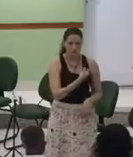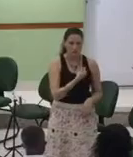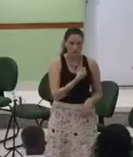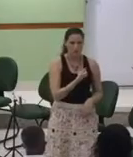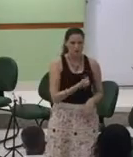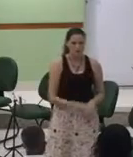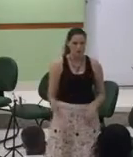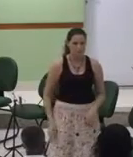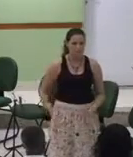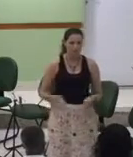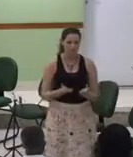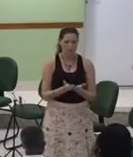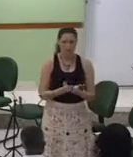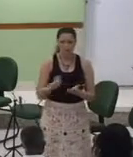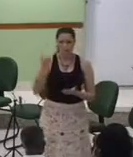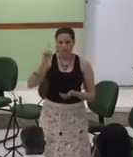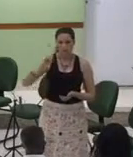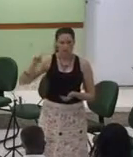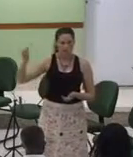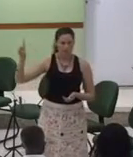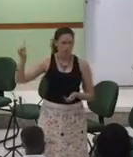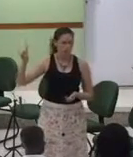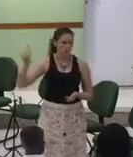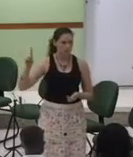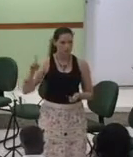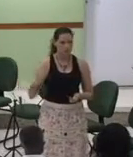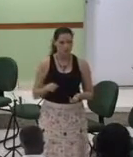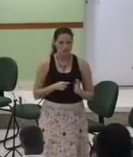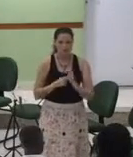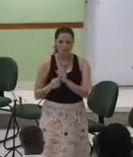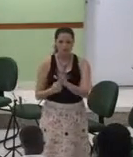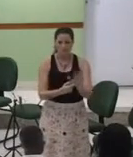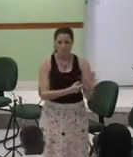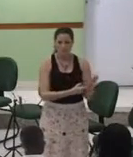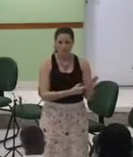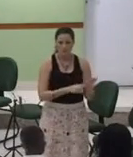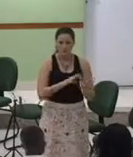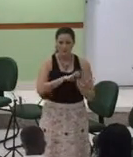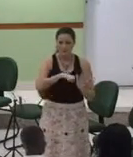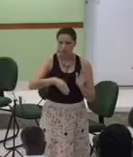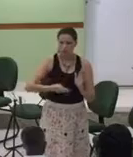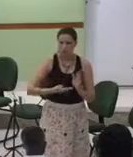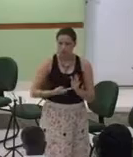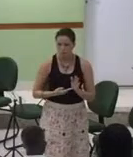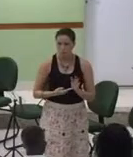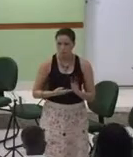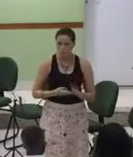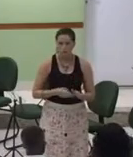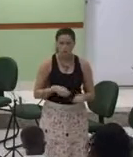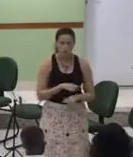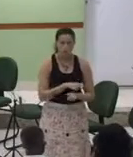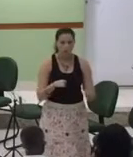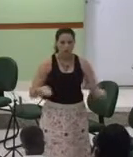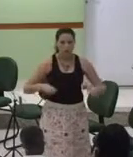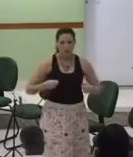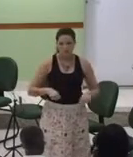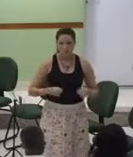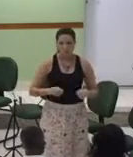Amém Em tudo Te agradeço E mesmo que as nossas palavras Não